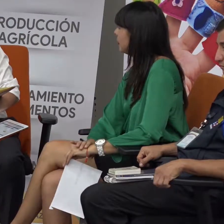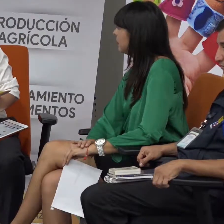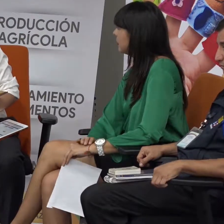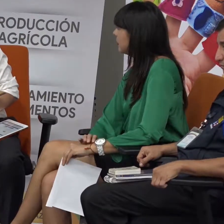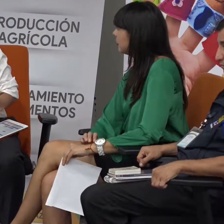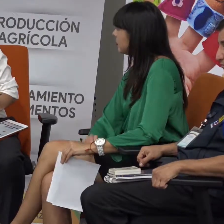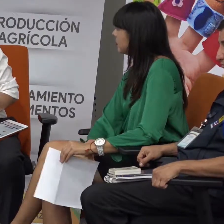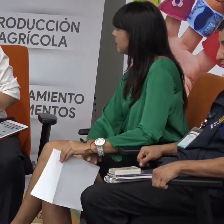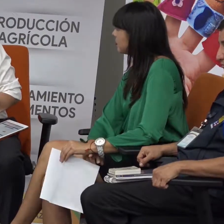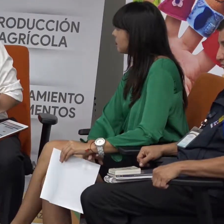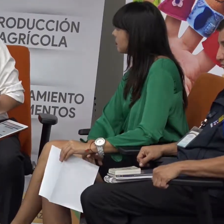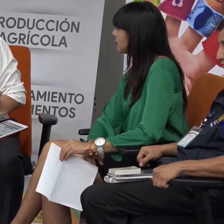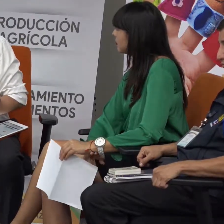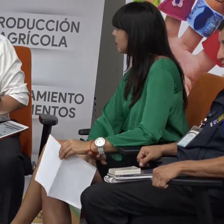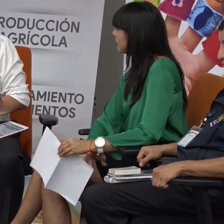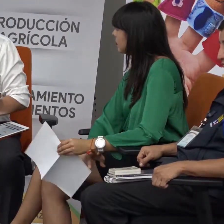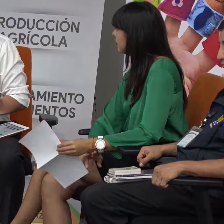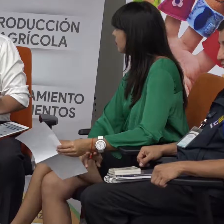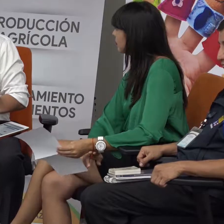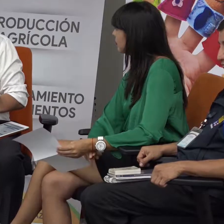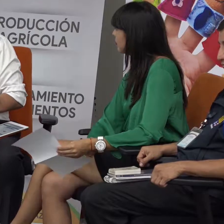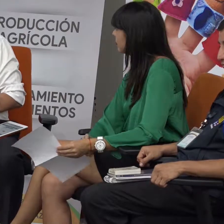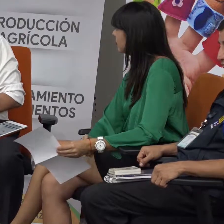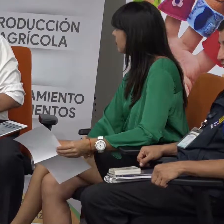alcancen los niveles de calificación